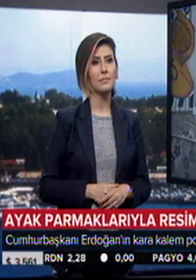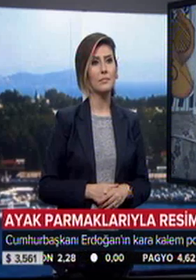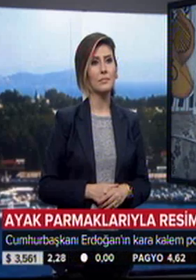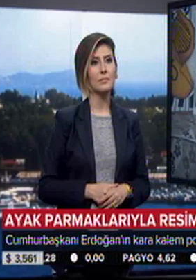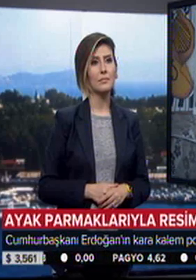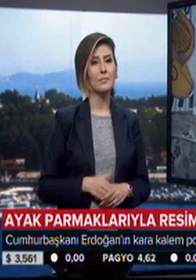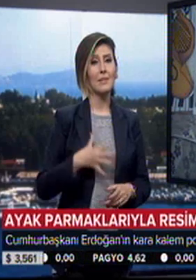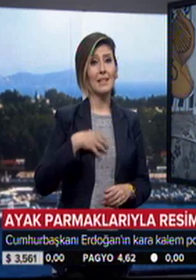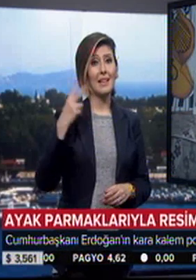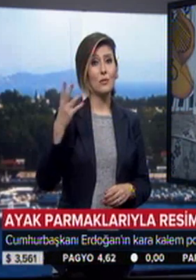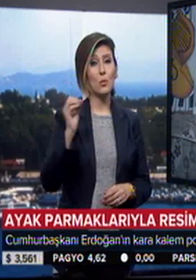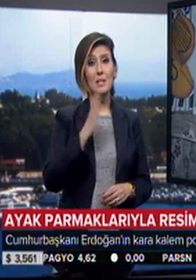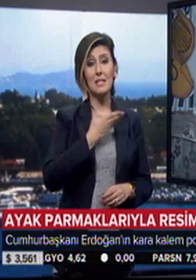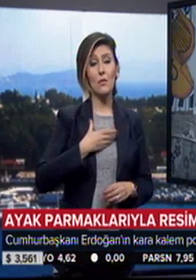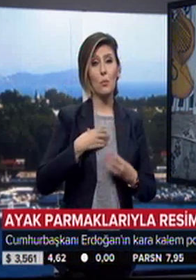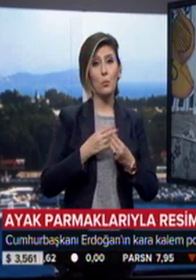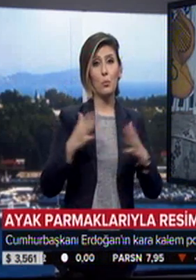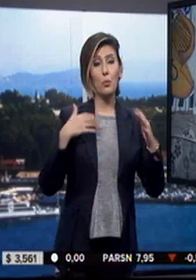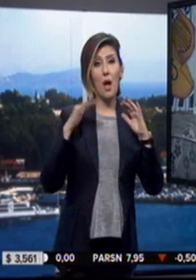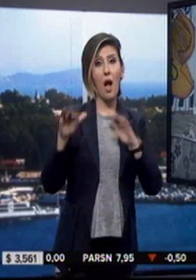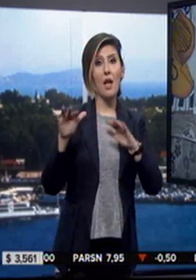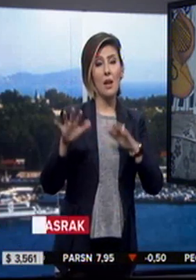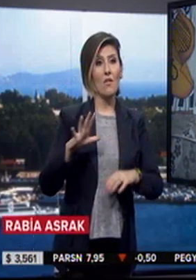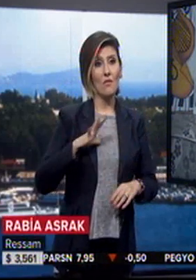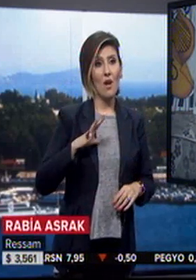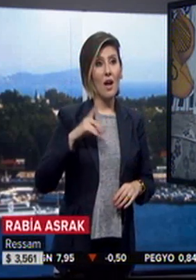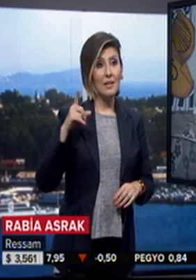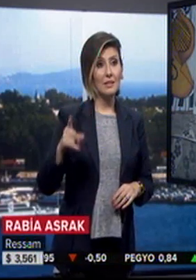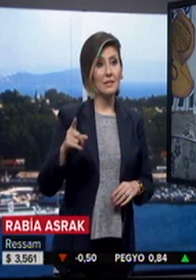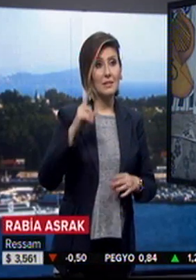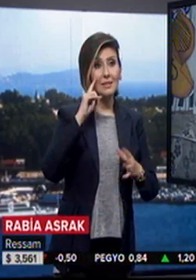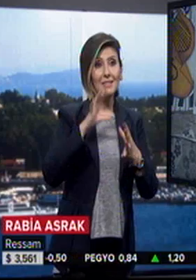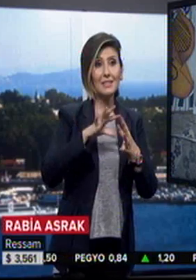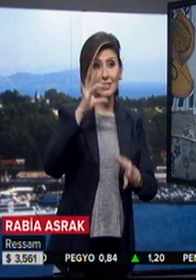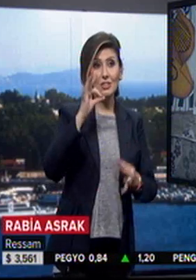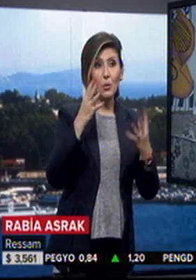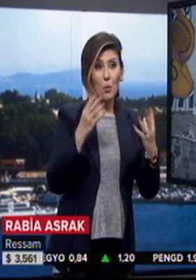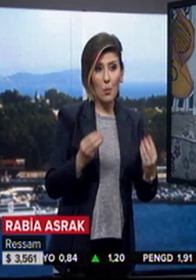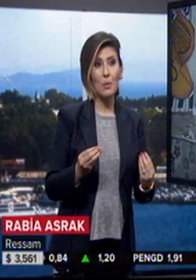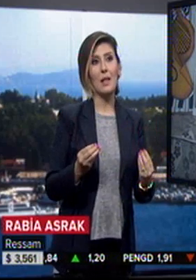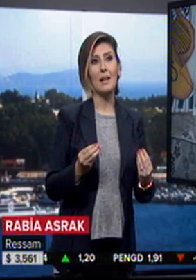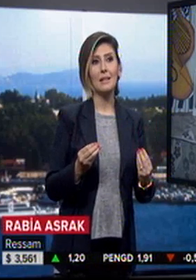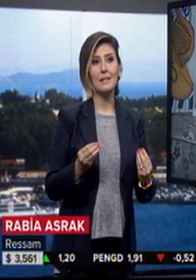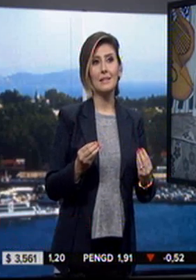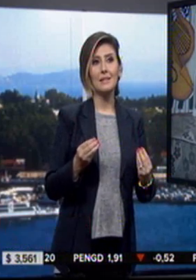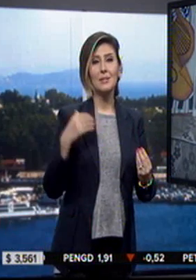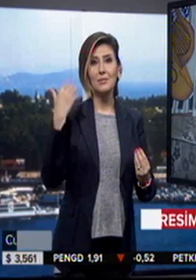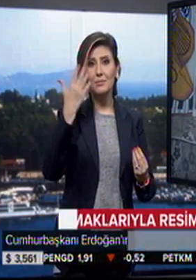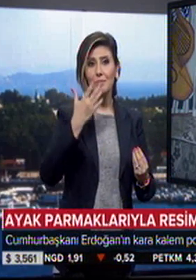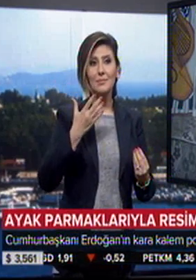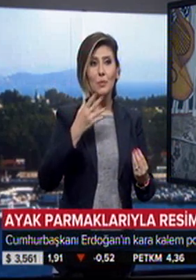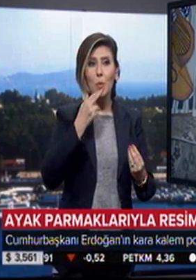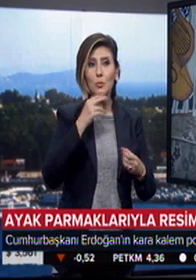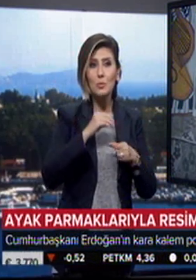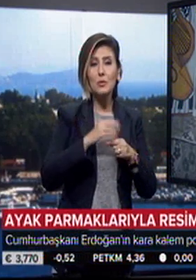Kendisini çok seviyorum büyük bir hayranlığım var ona karşı kişiliği olarak davranışı olarak konuşması olarak kendisini